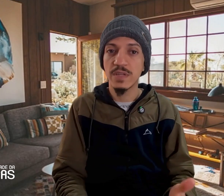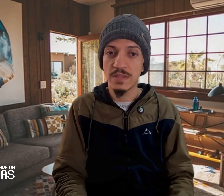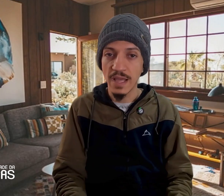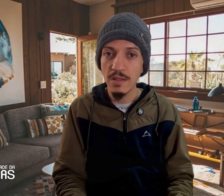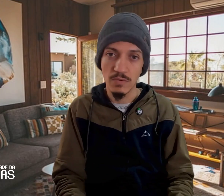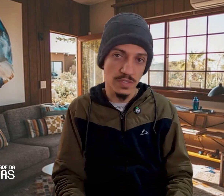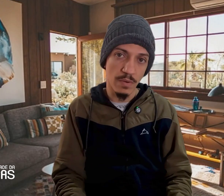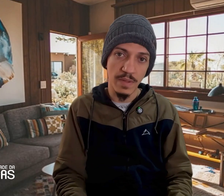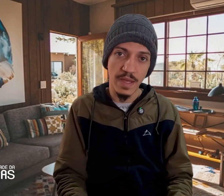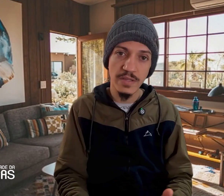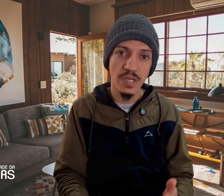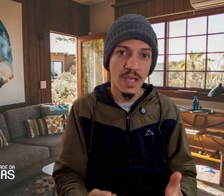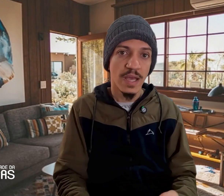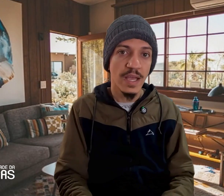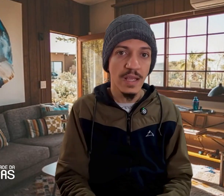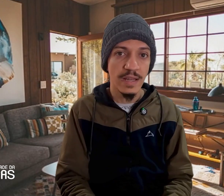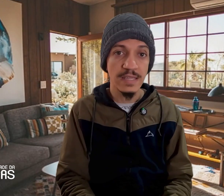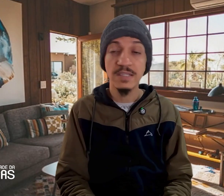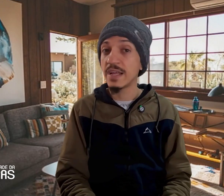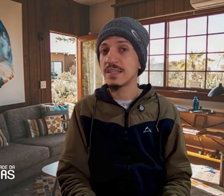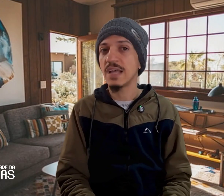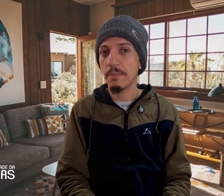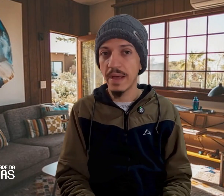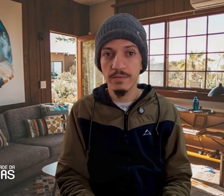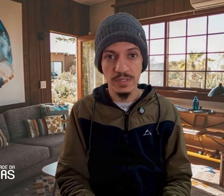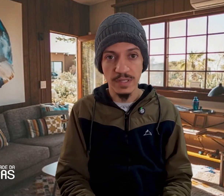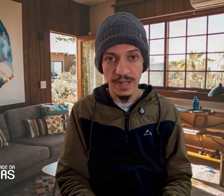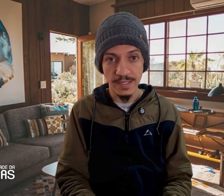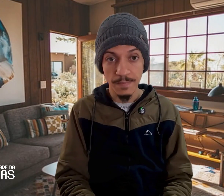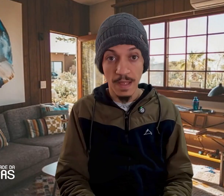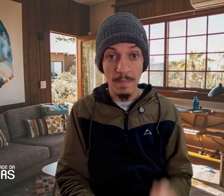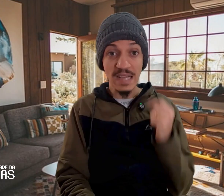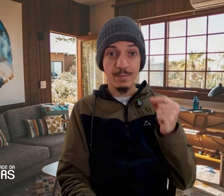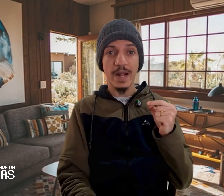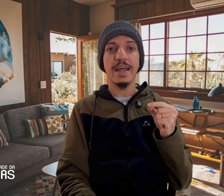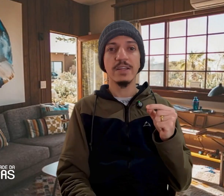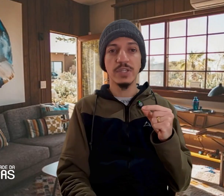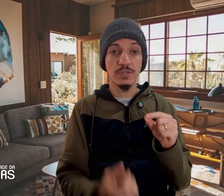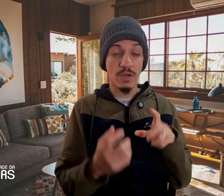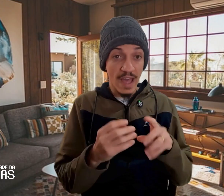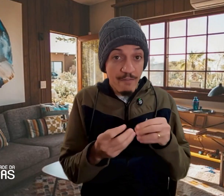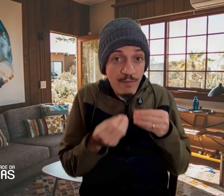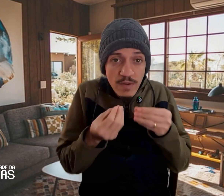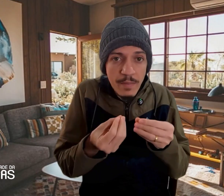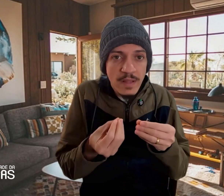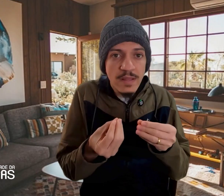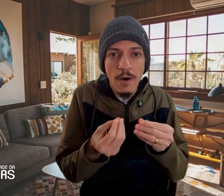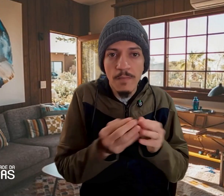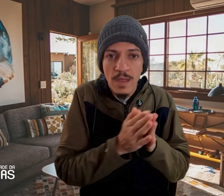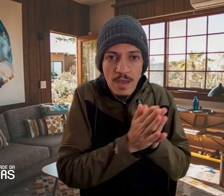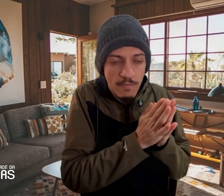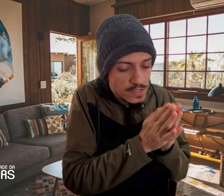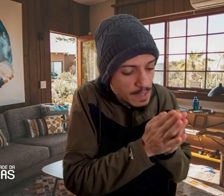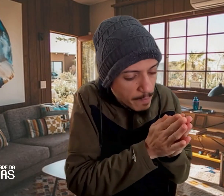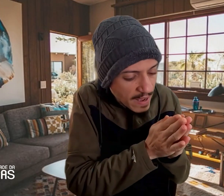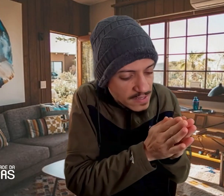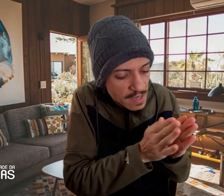tem do seu ambiente e nesse gerenciamento de estresse. Mas, para além disso, é fundamental você perceber